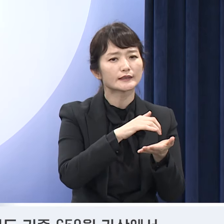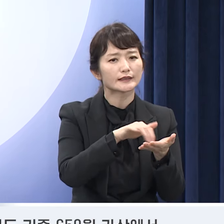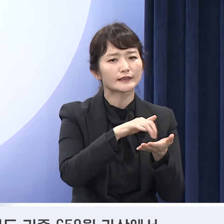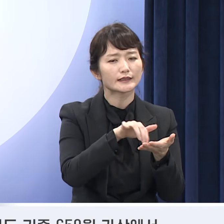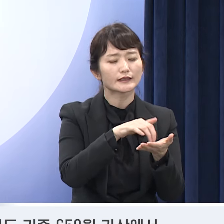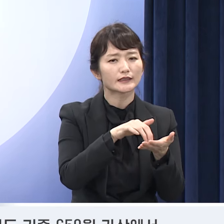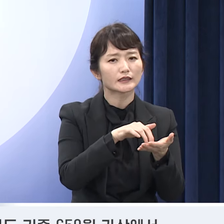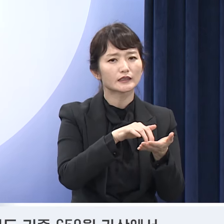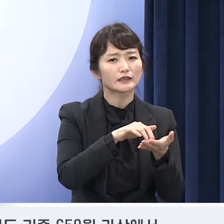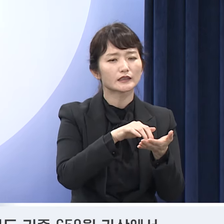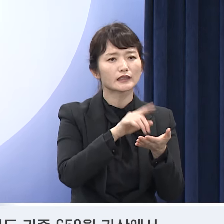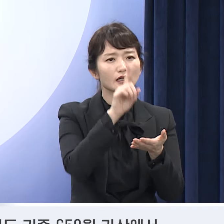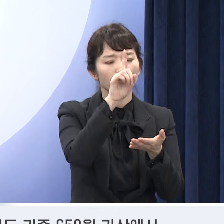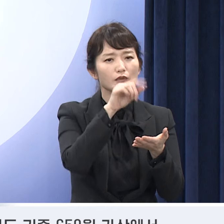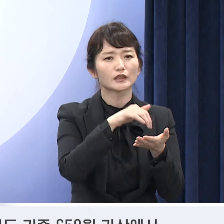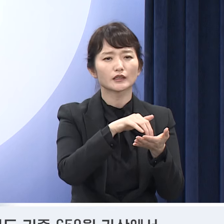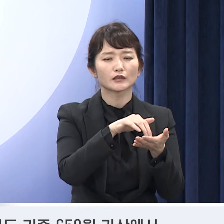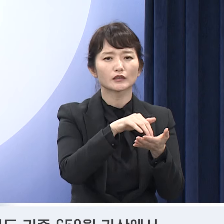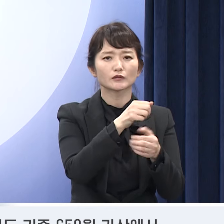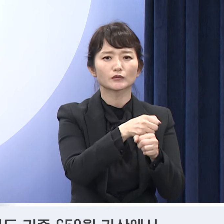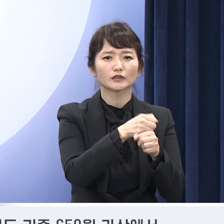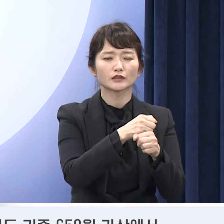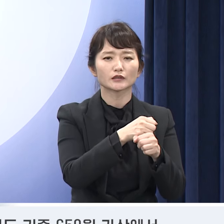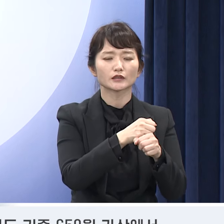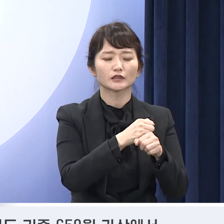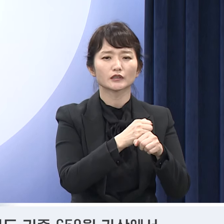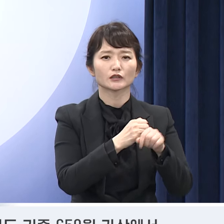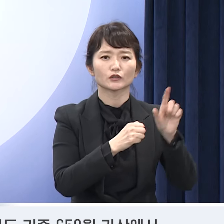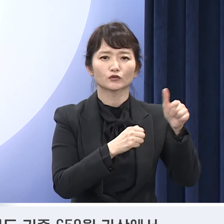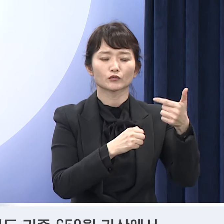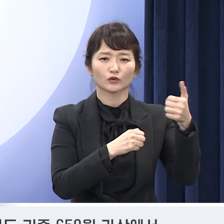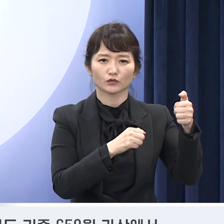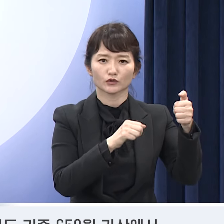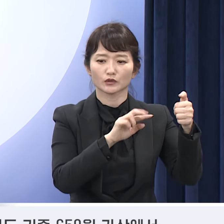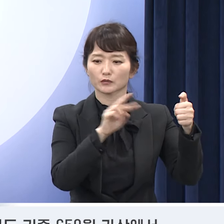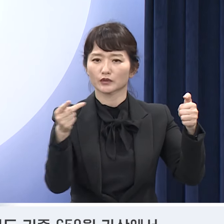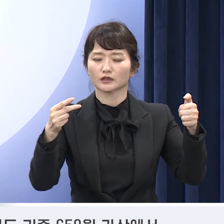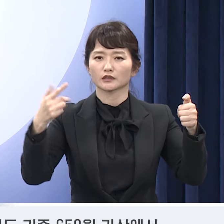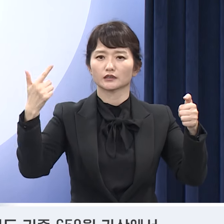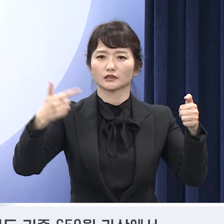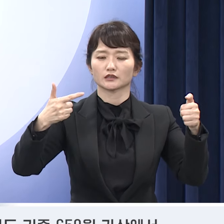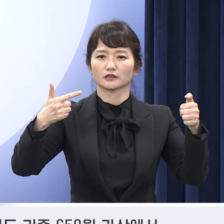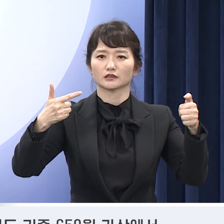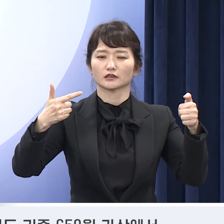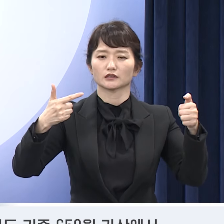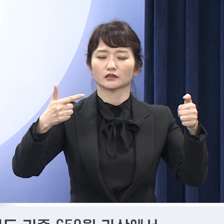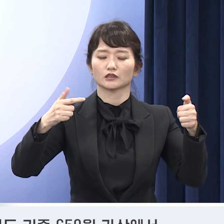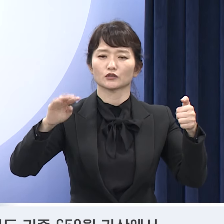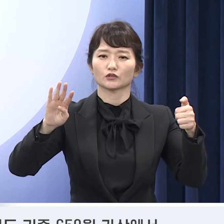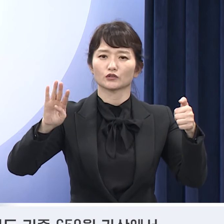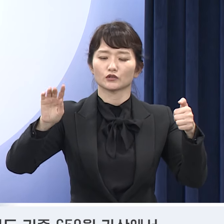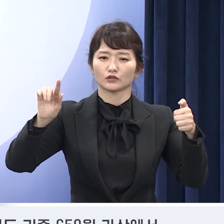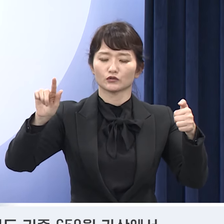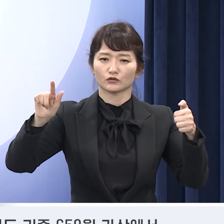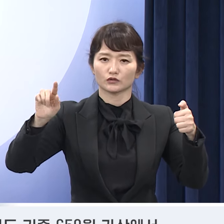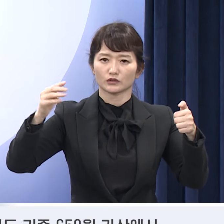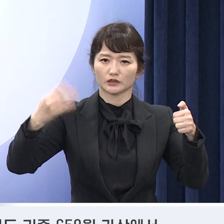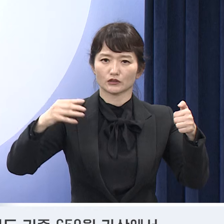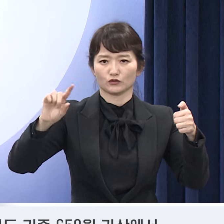조재 1회당 기존 650원 가산해서 최대 4,620원 가산으로